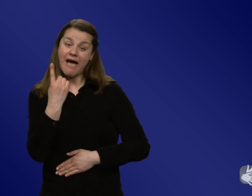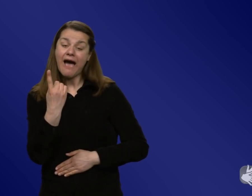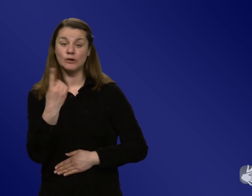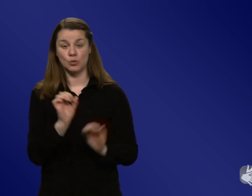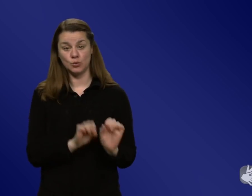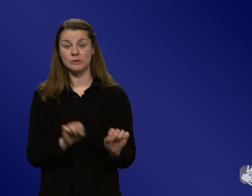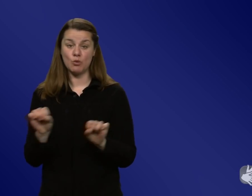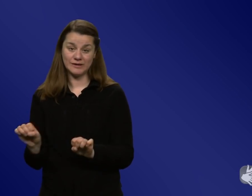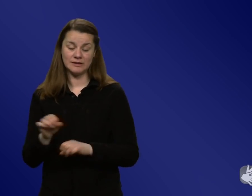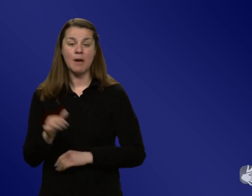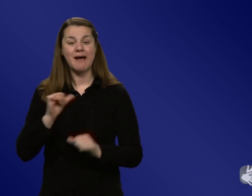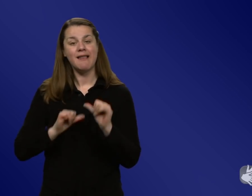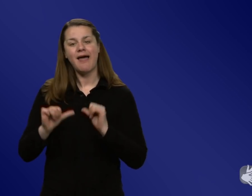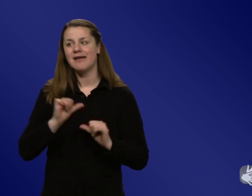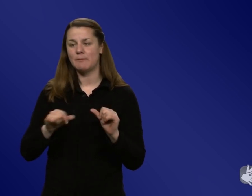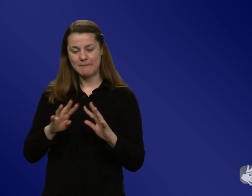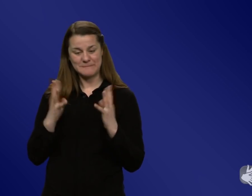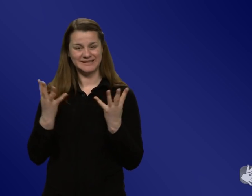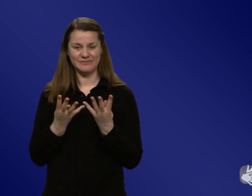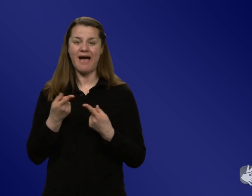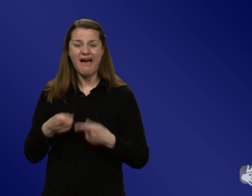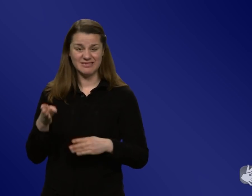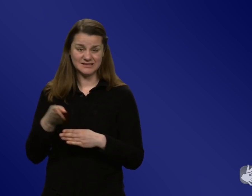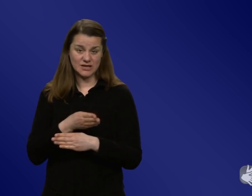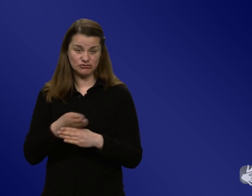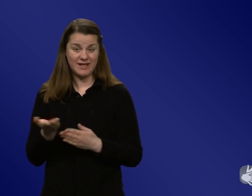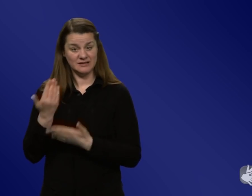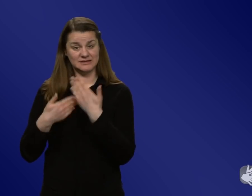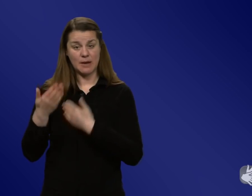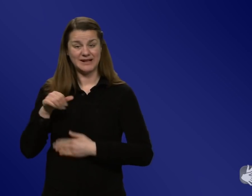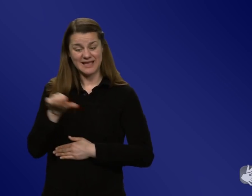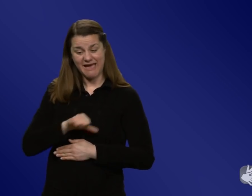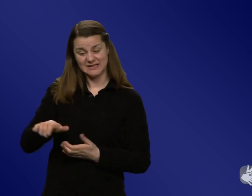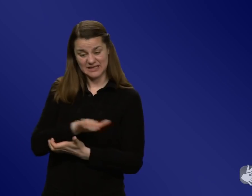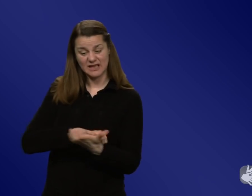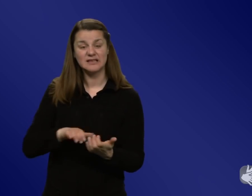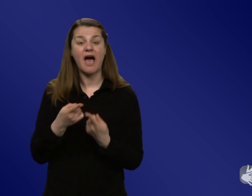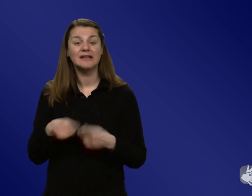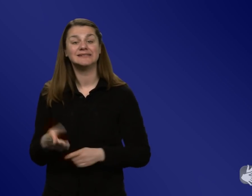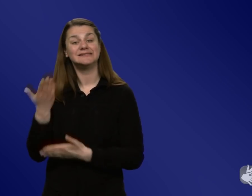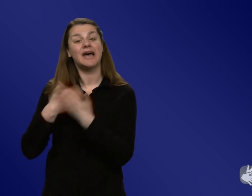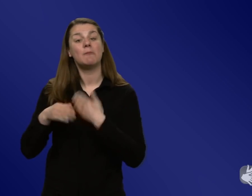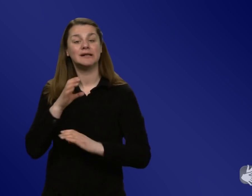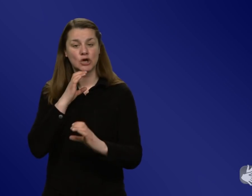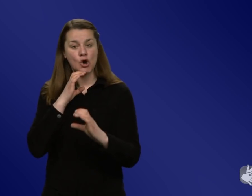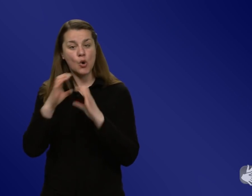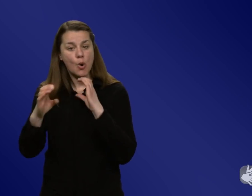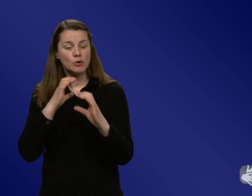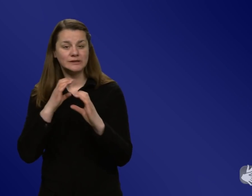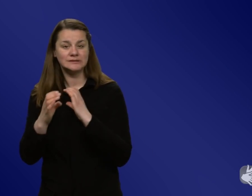jetzt zur Pandemie aber nicht gegangen, anders als damals in der Aids-Krise. Da wurde die Kommunikation doch sehr stark ans BMG, ich